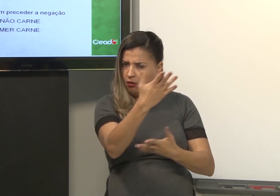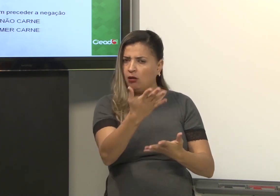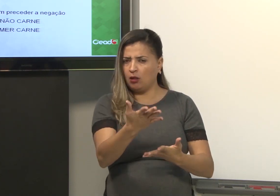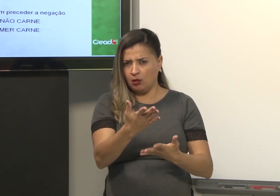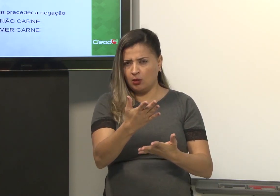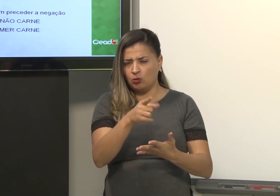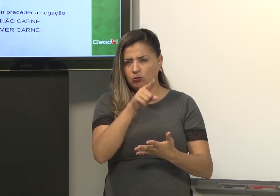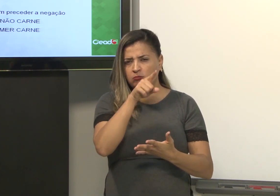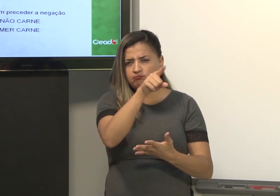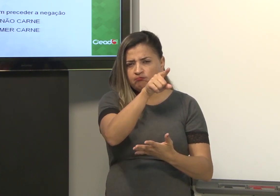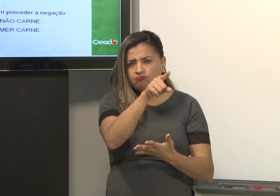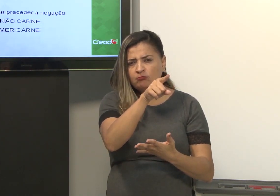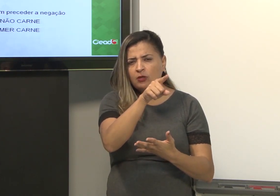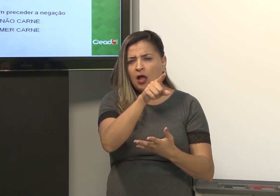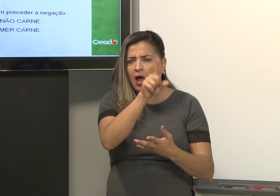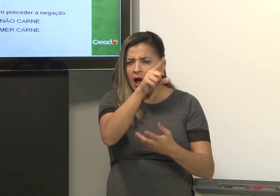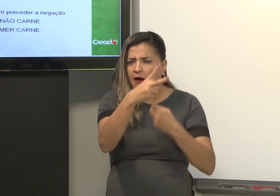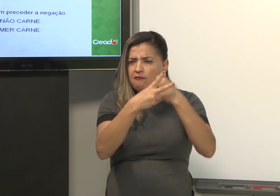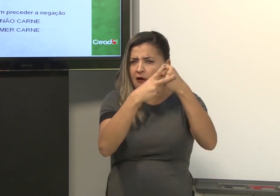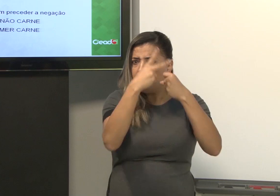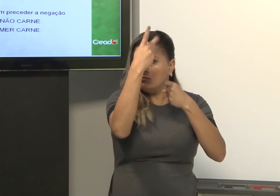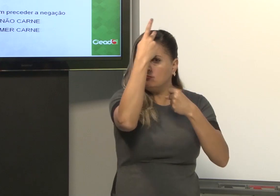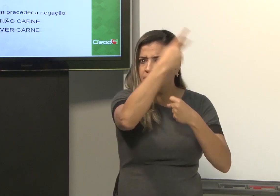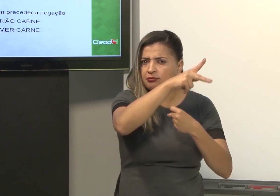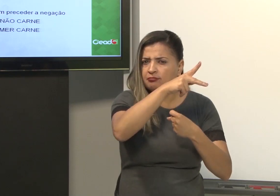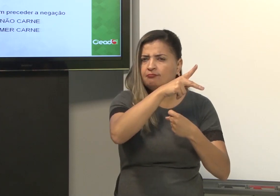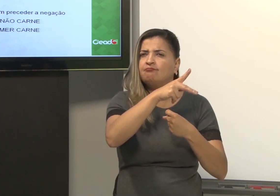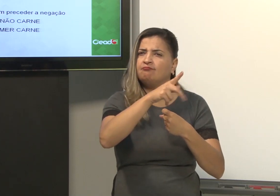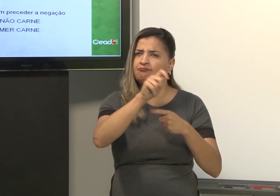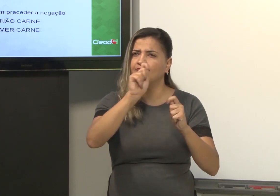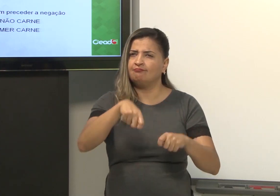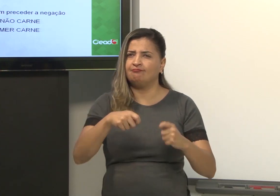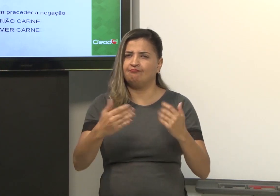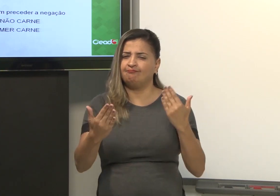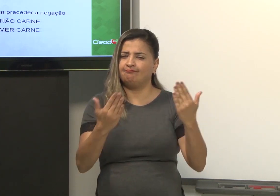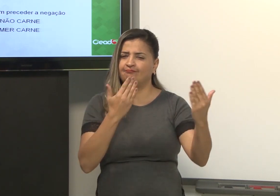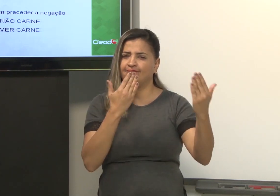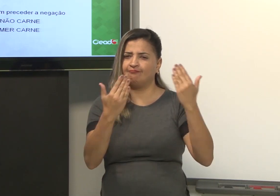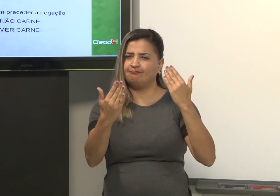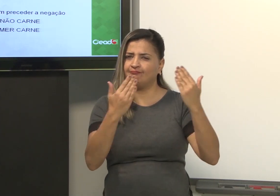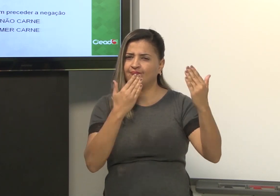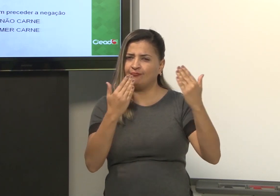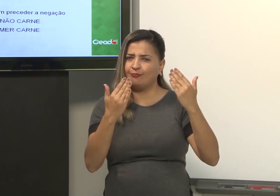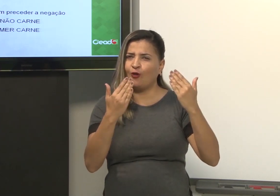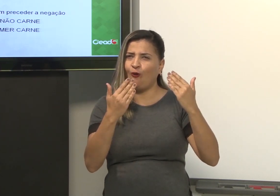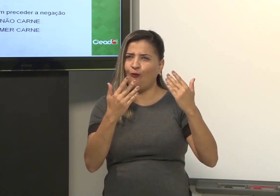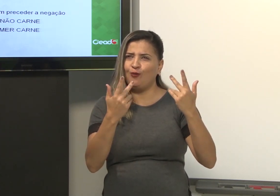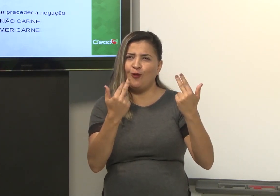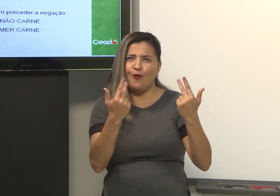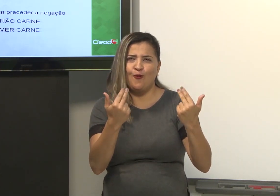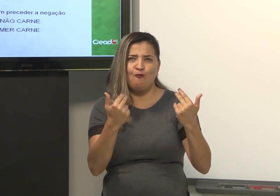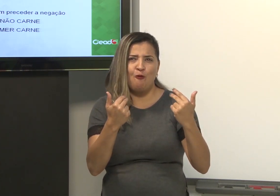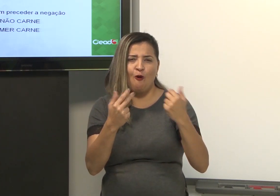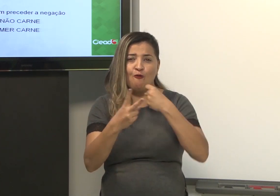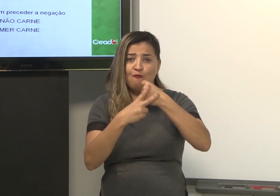principais na sua língua, esses verbos lá, eles são comparados